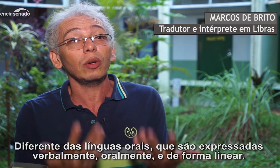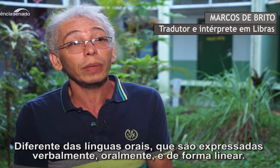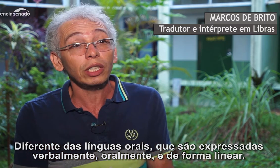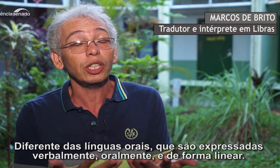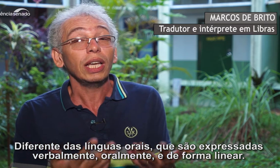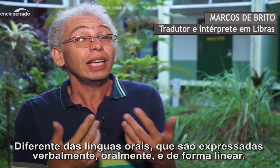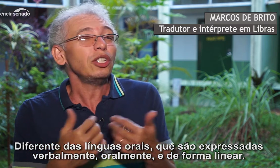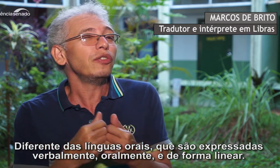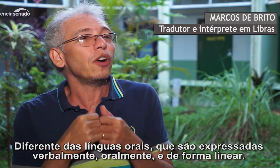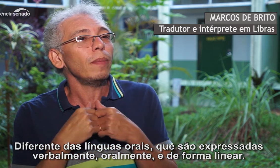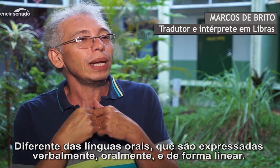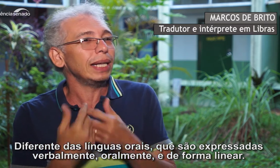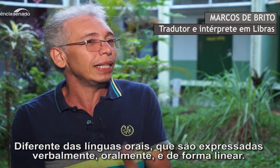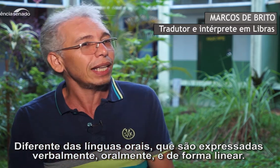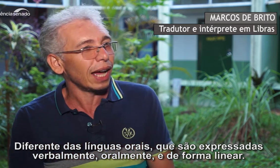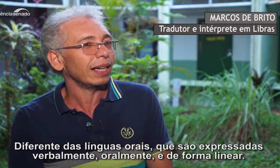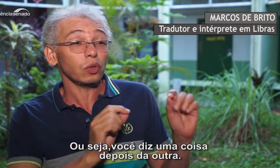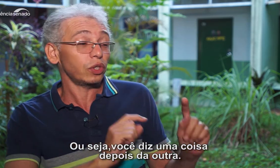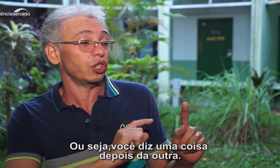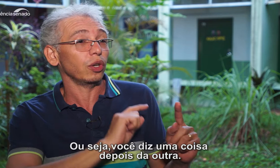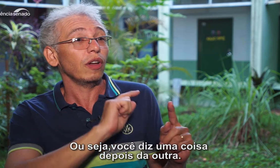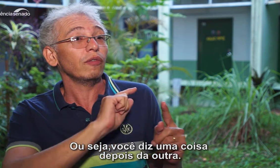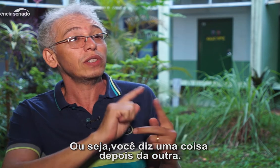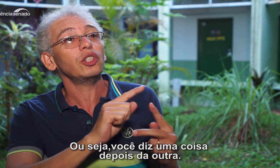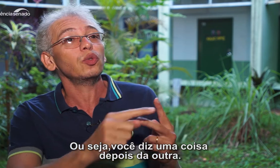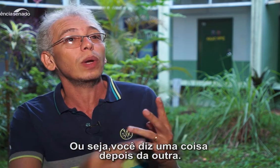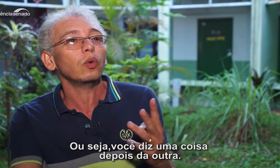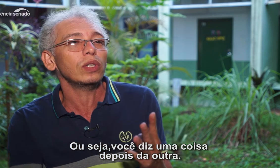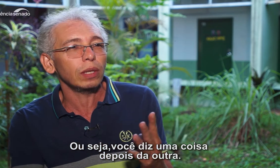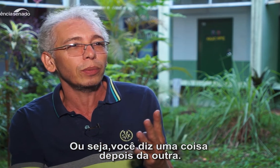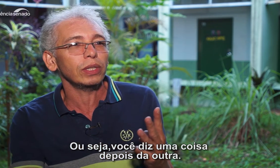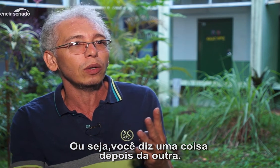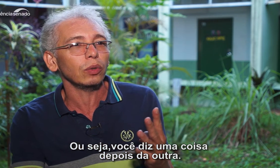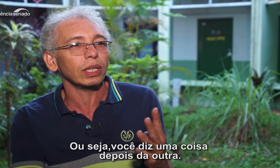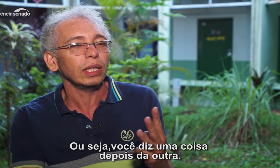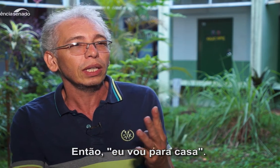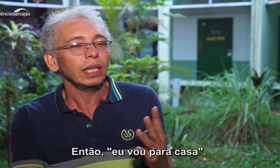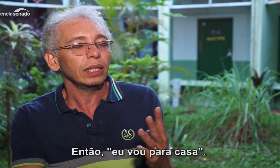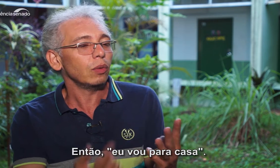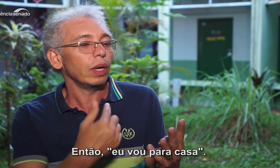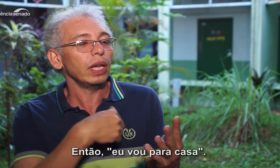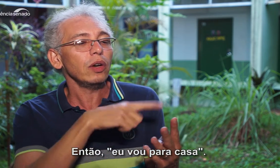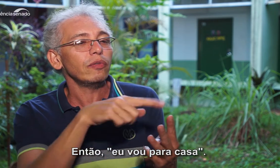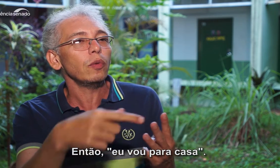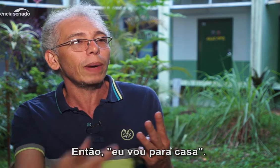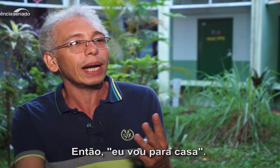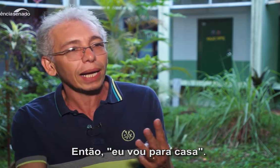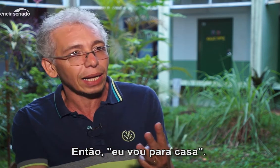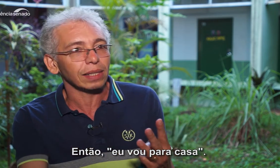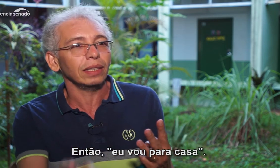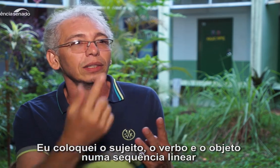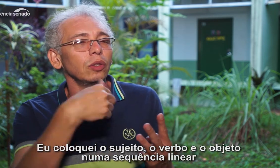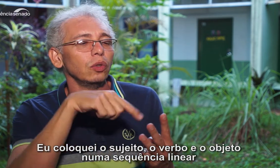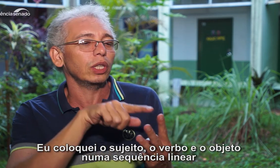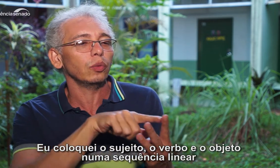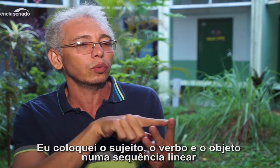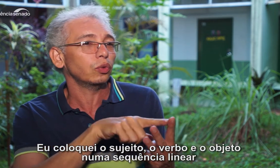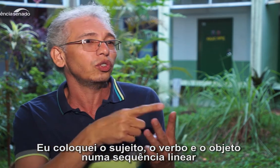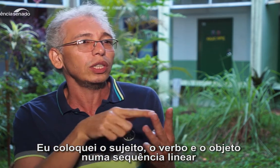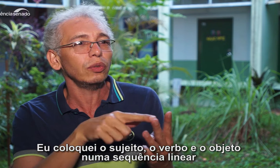oralmente, e de forma linear. Ou seja, você diz uma coisa depois da outra. Então, eu vou para casa. Então, eu coloquei o sujeito,